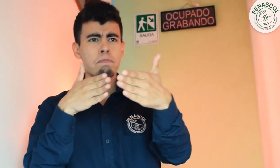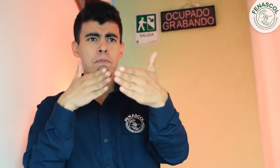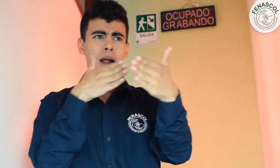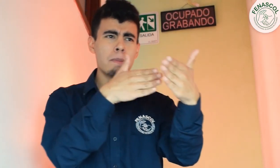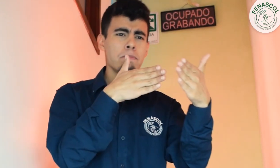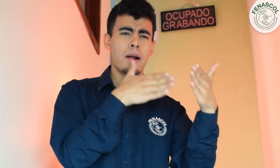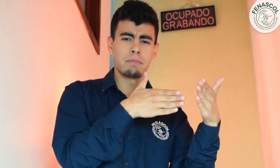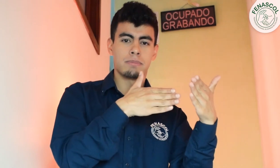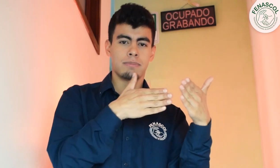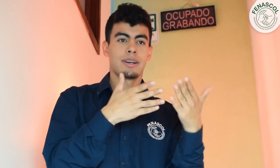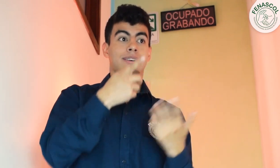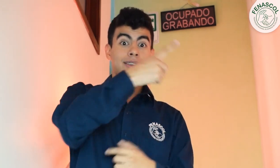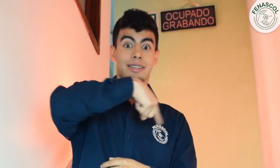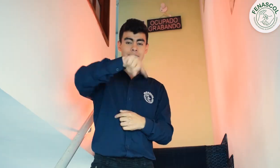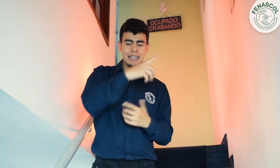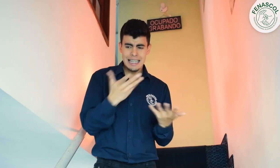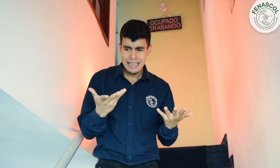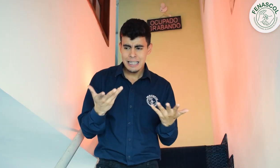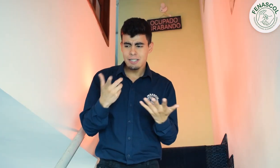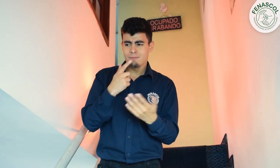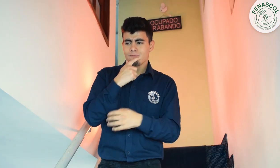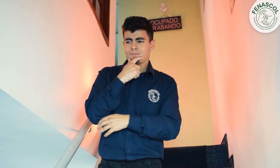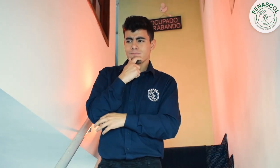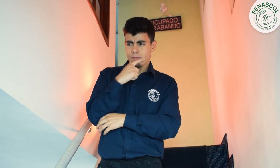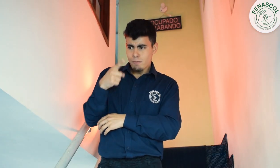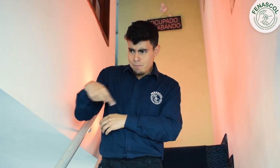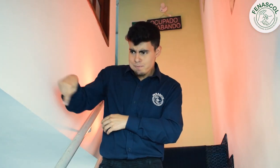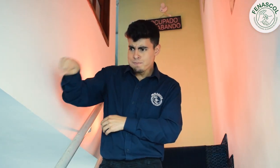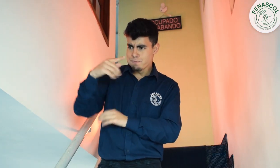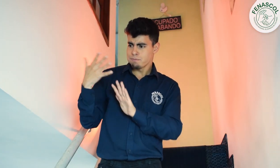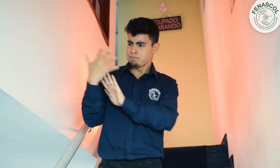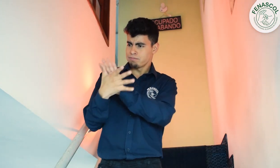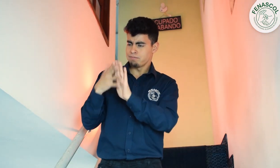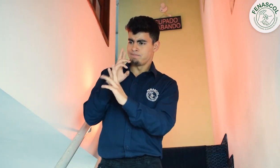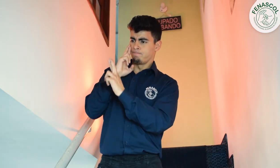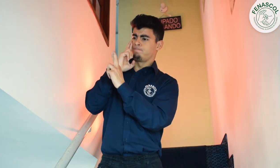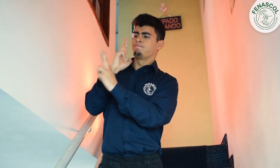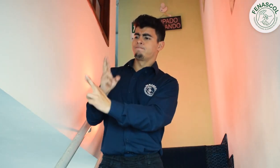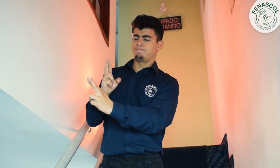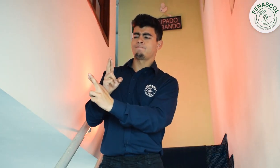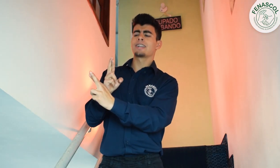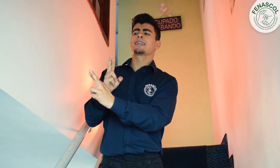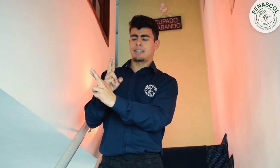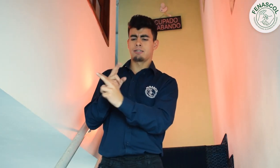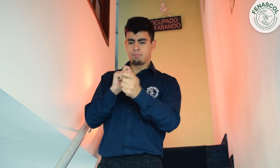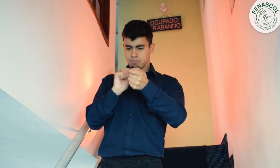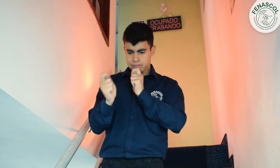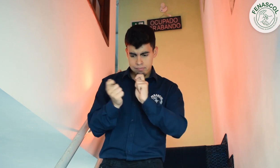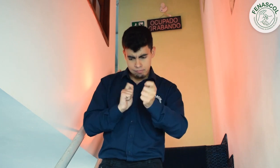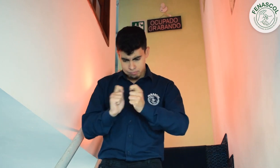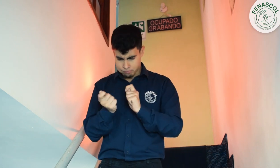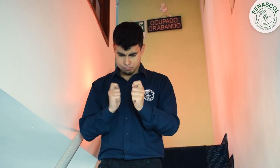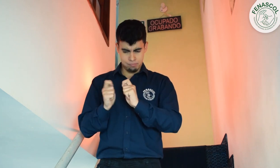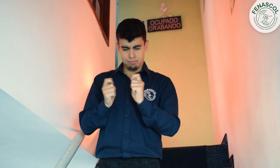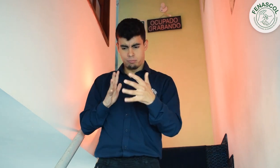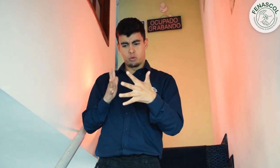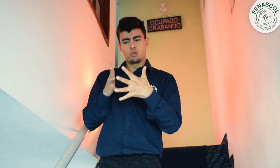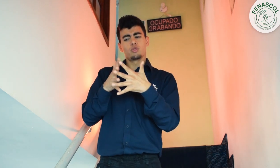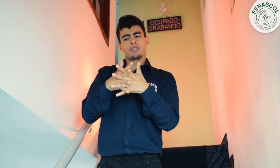transformarse y ser accesibles, a través del reconocimiento de la lengua de señas colombiana y la realización de ajustes